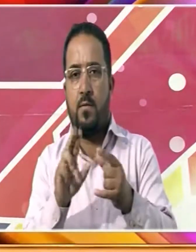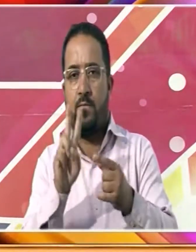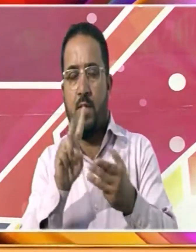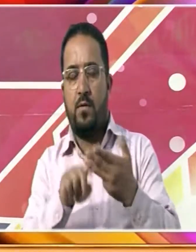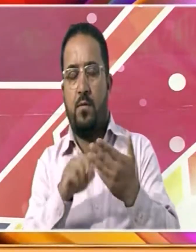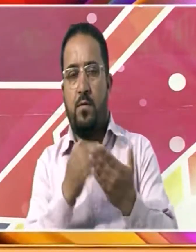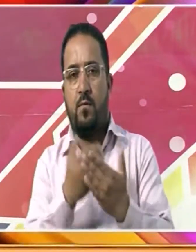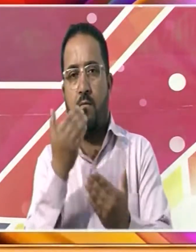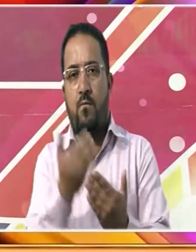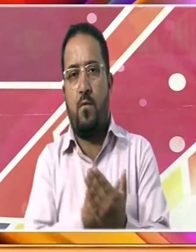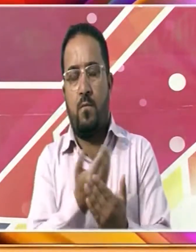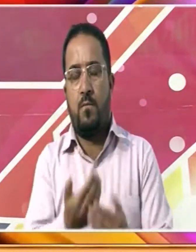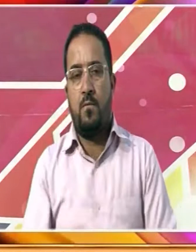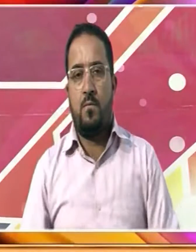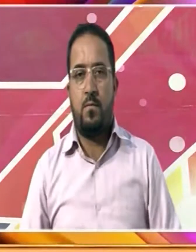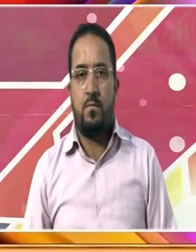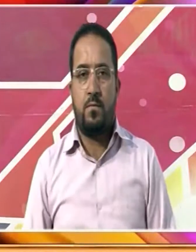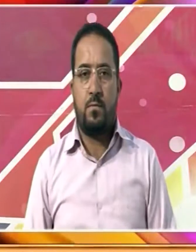کر رہا ہے